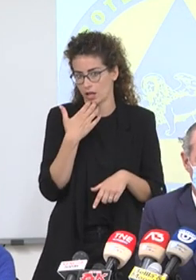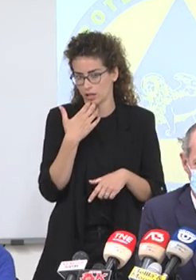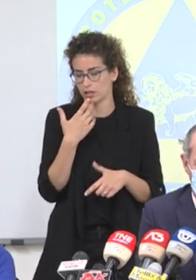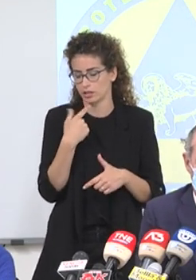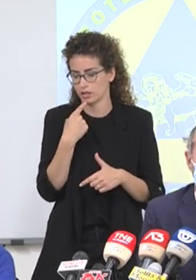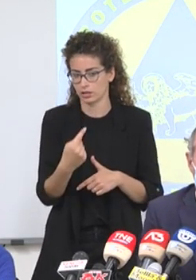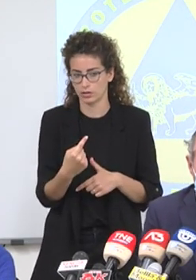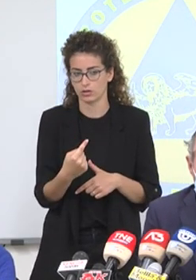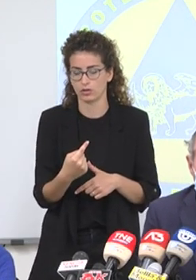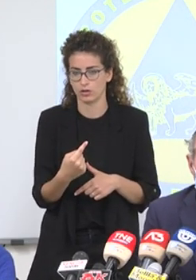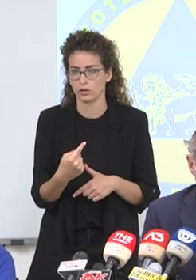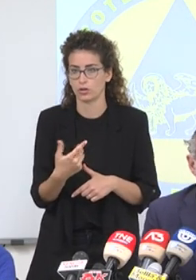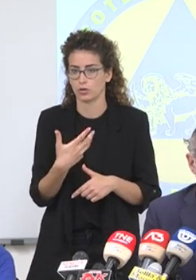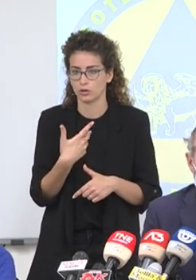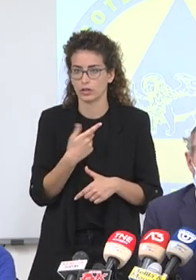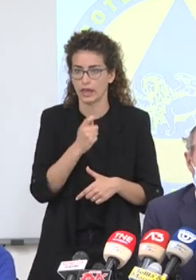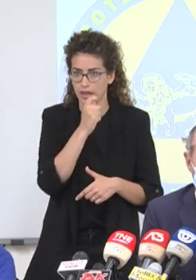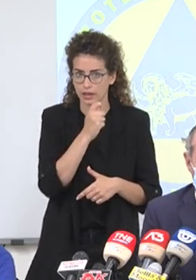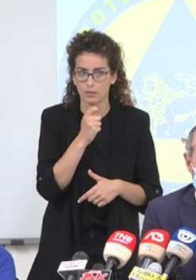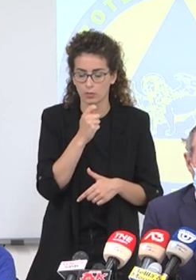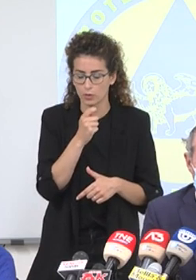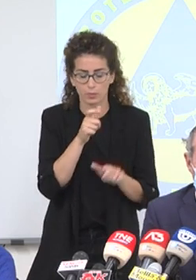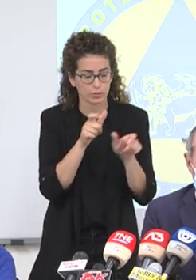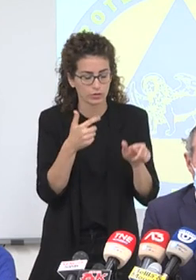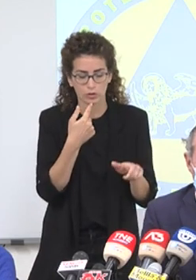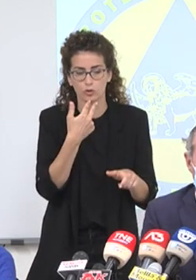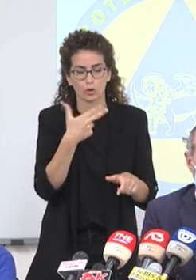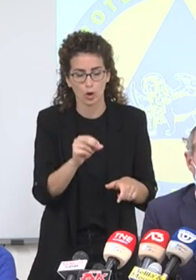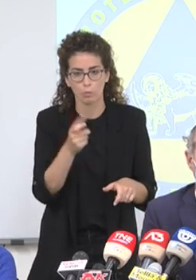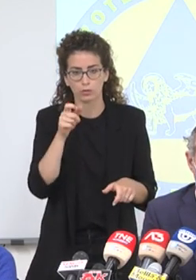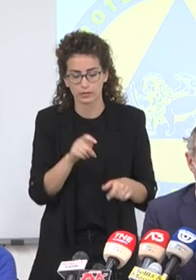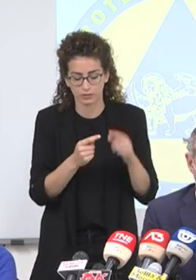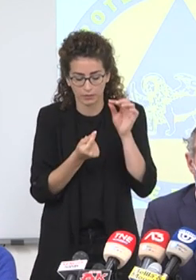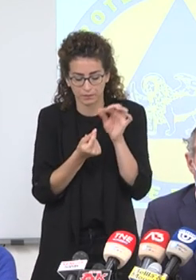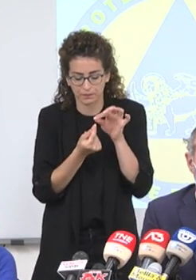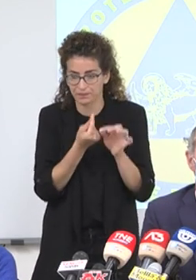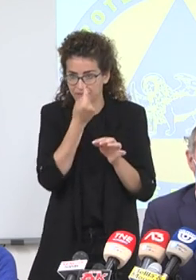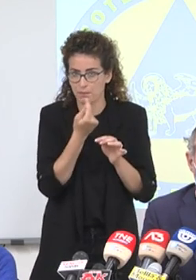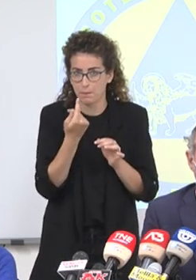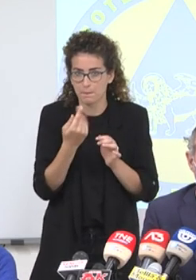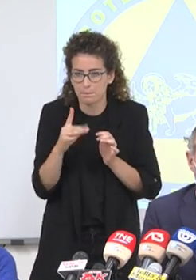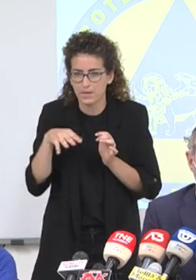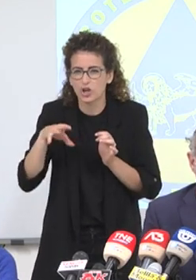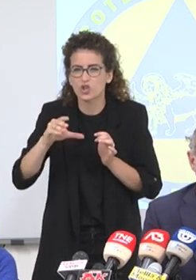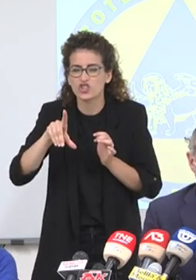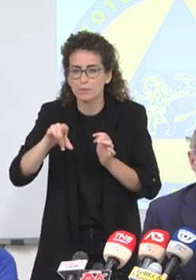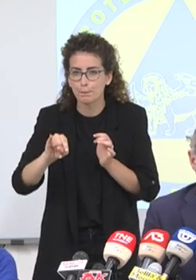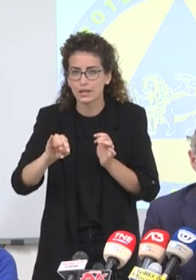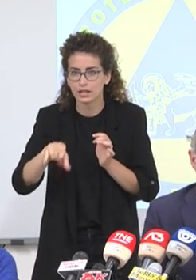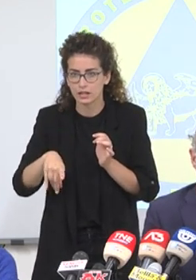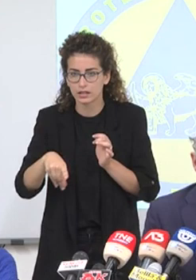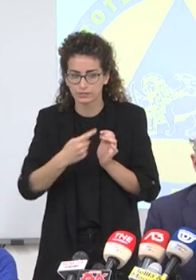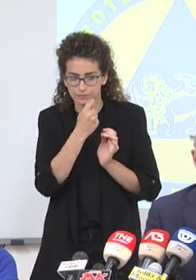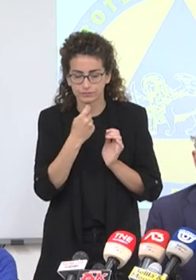vi posso garantire che noi abbiamo avuto rifiuti al tampone per questo motivo, anche a scuola, anche a scuola, sì sì,